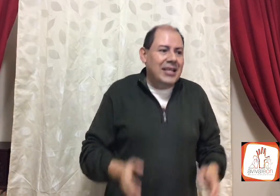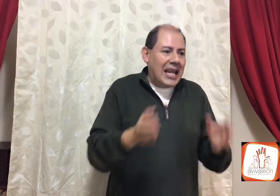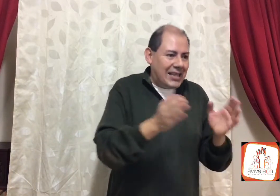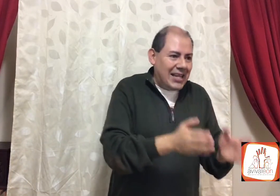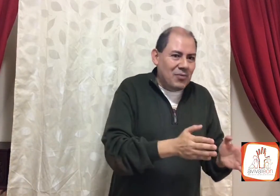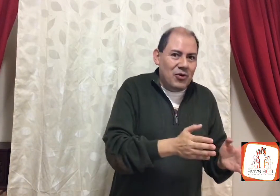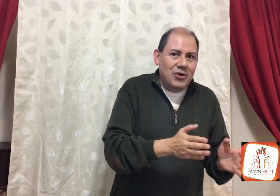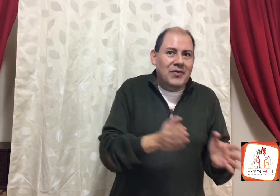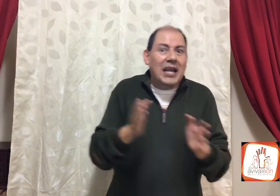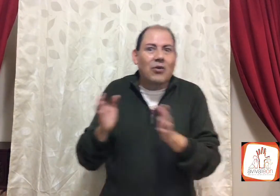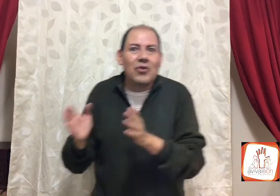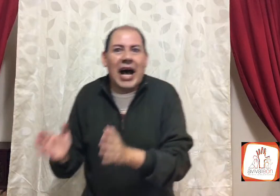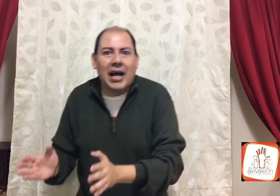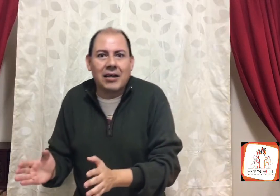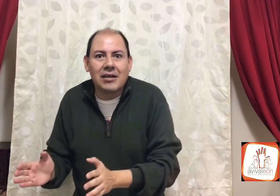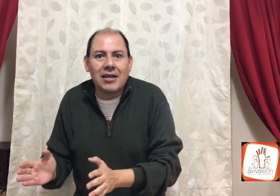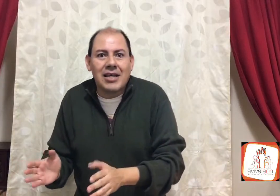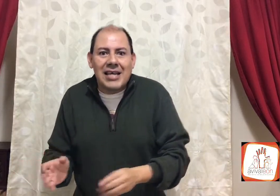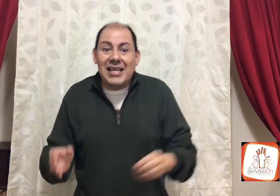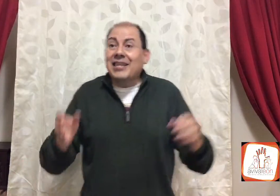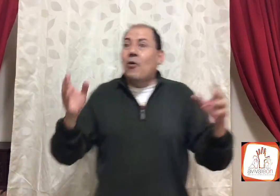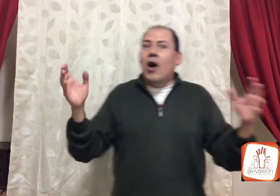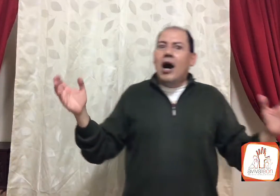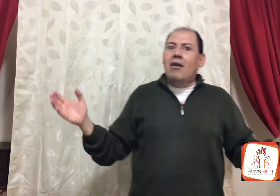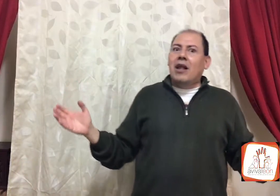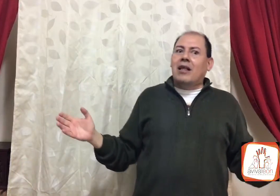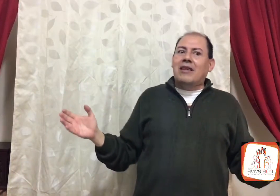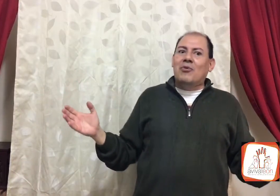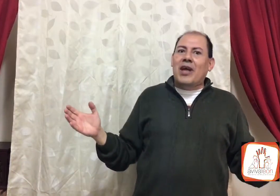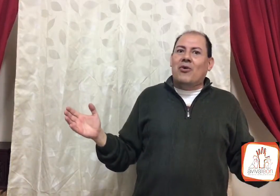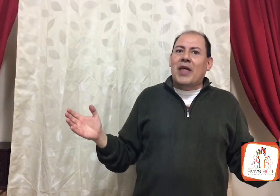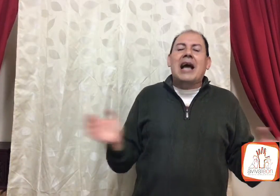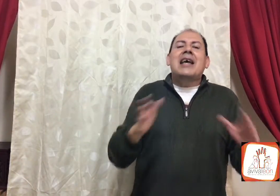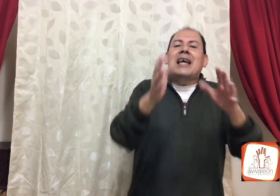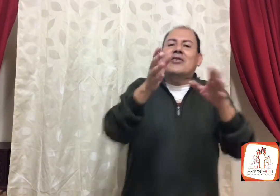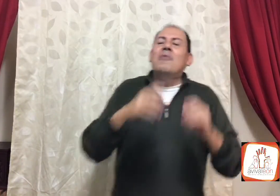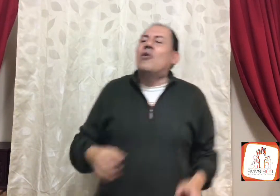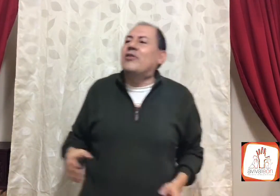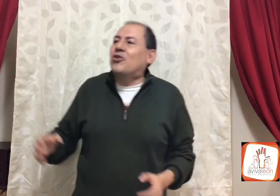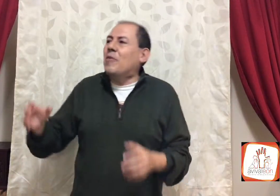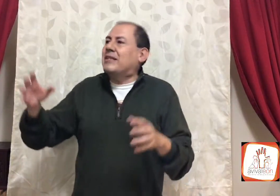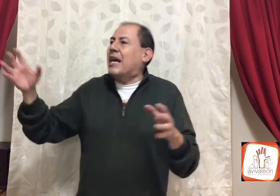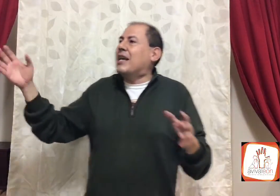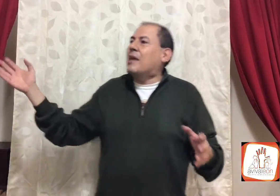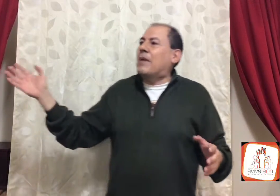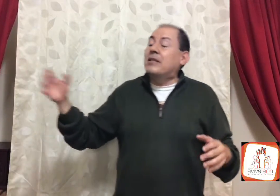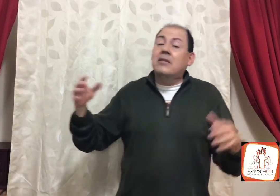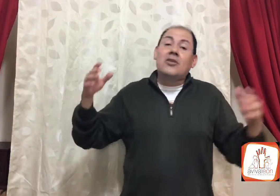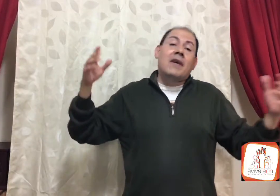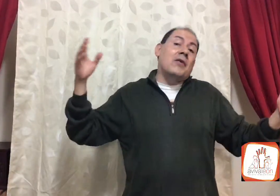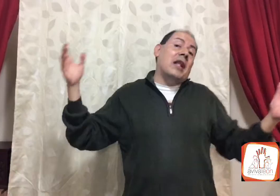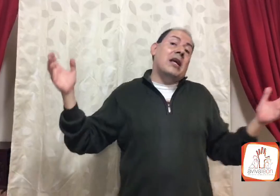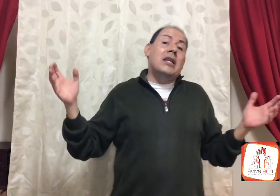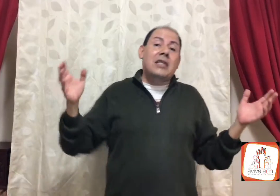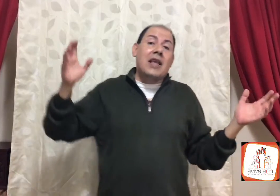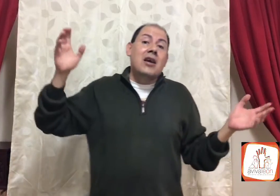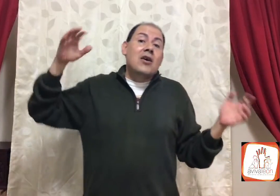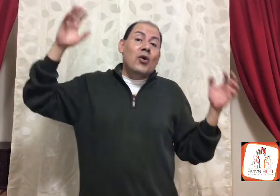De la tribu de Judá, y dice, ¡Wow! De la tribu de Judá, es como cuando tú ves a alguien que pasa, es que yo vengo de la iglesia de, ¡Oh!